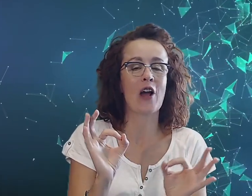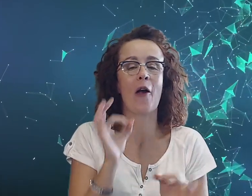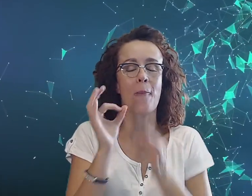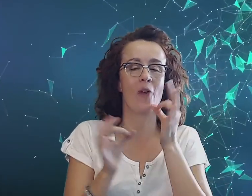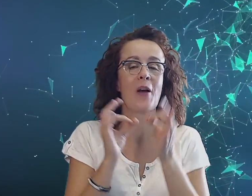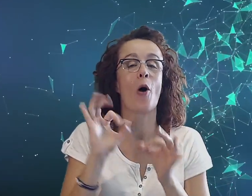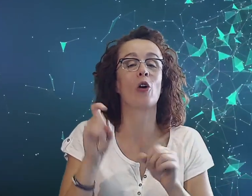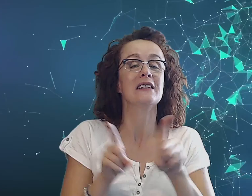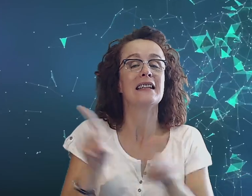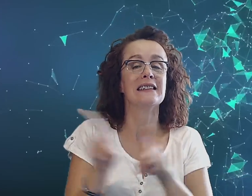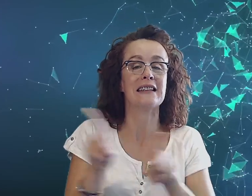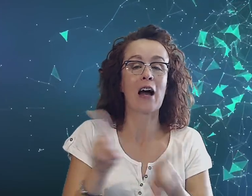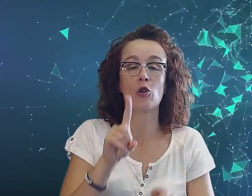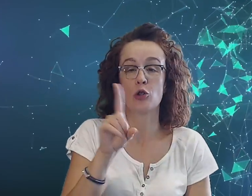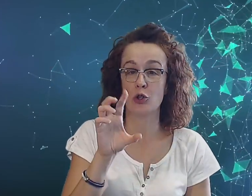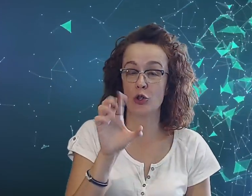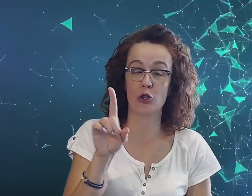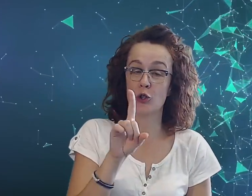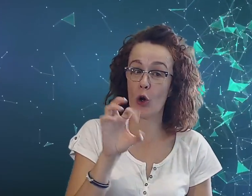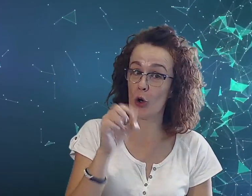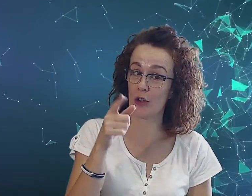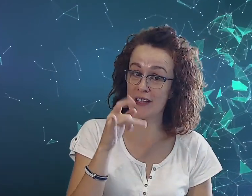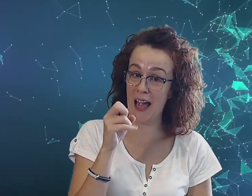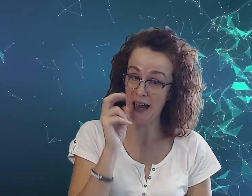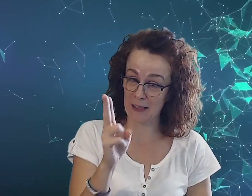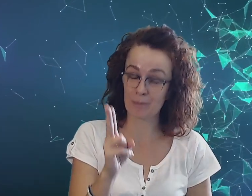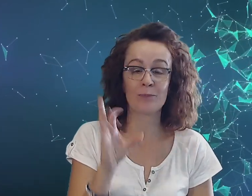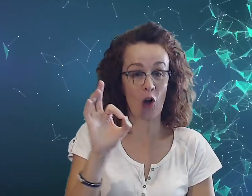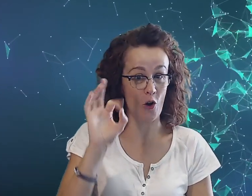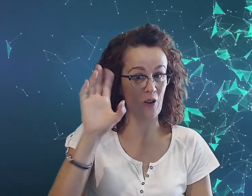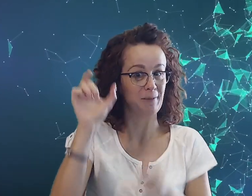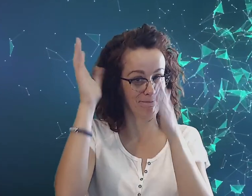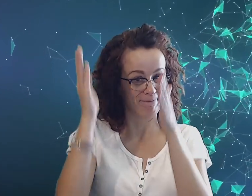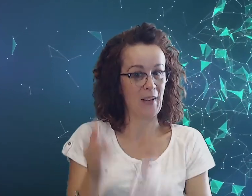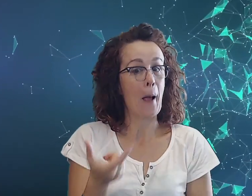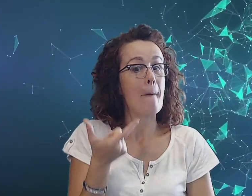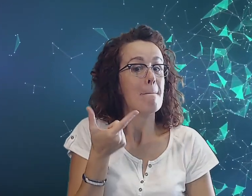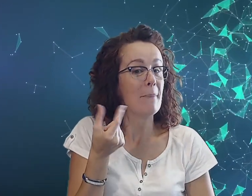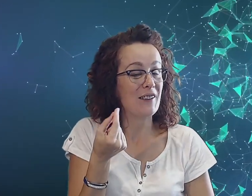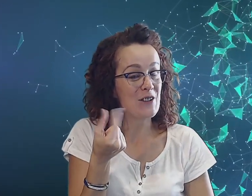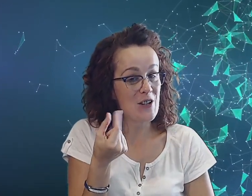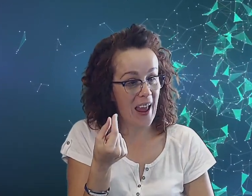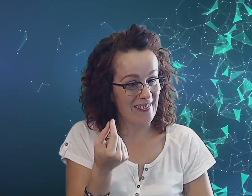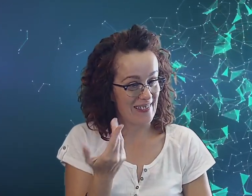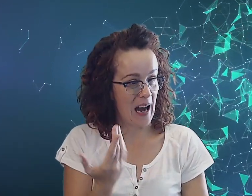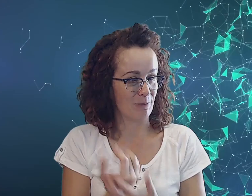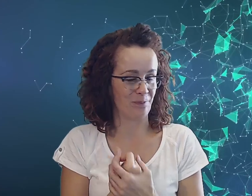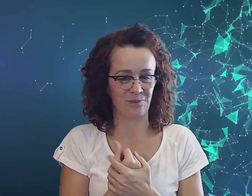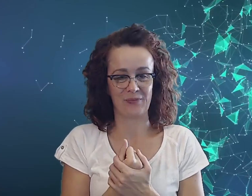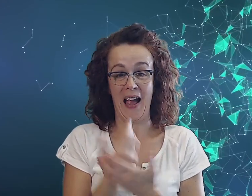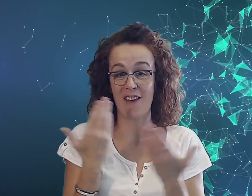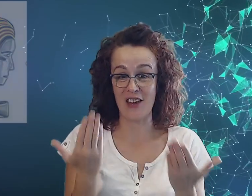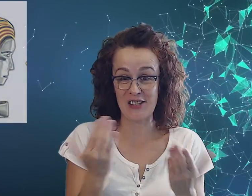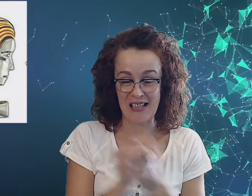opowiem o nadzodiak, o bliźniętach. A więc tak.